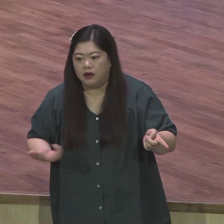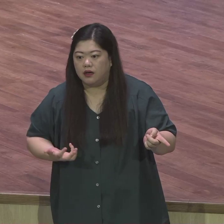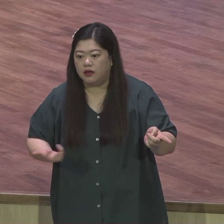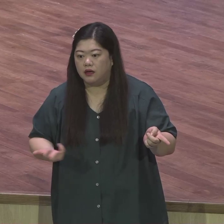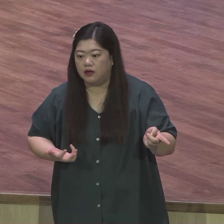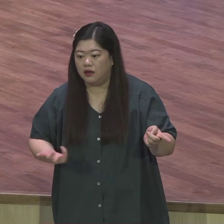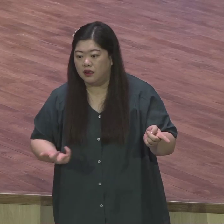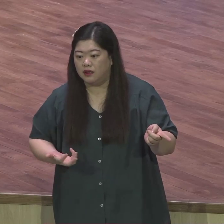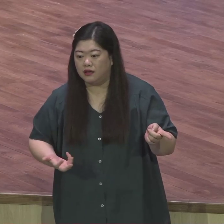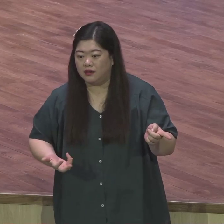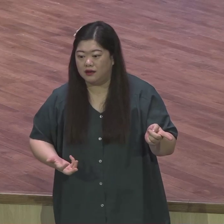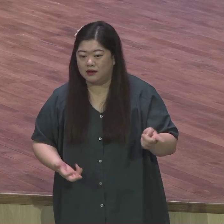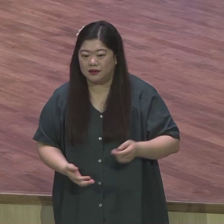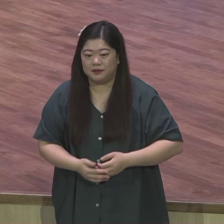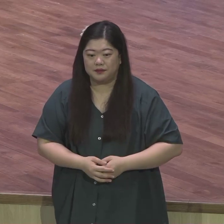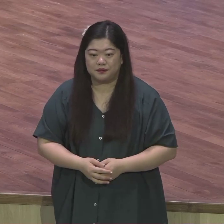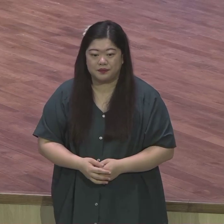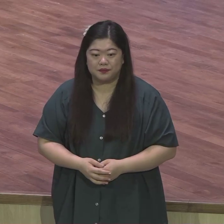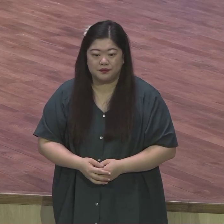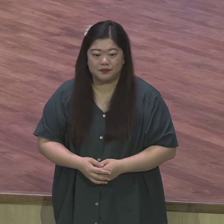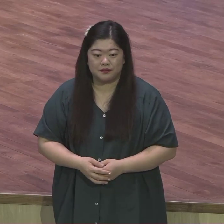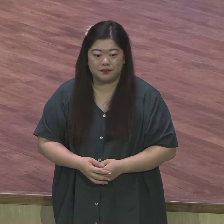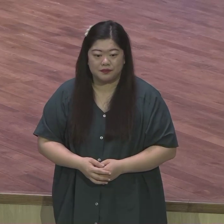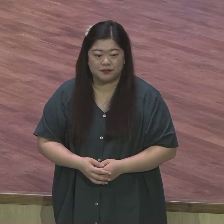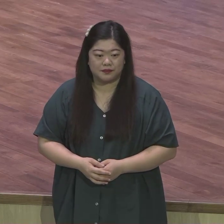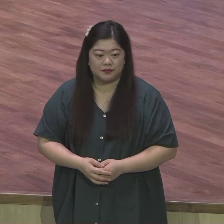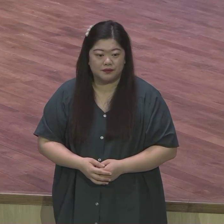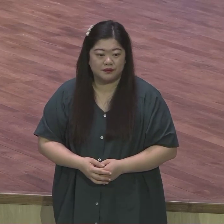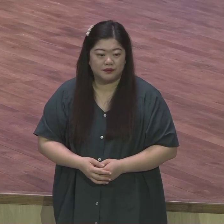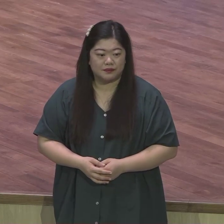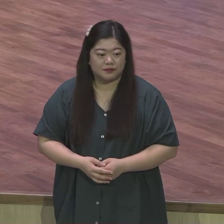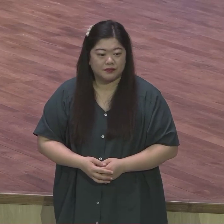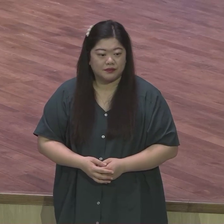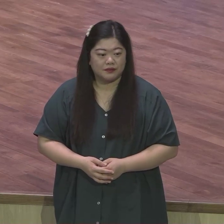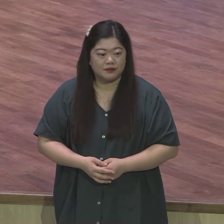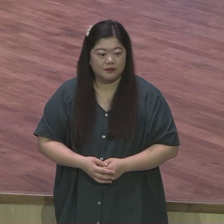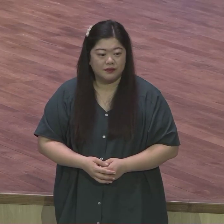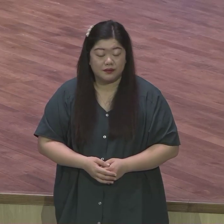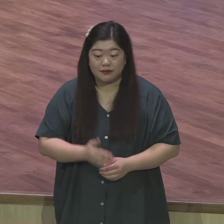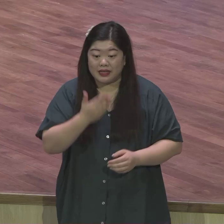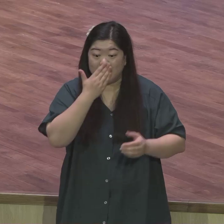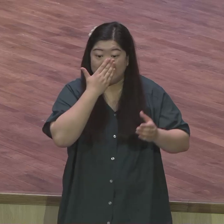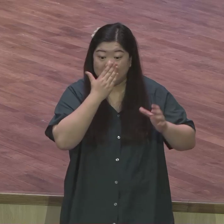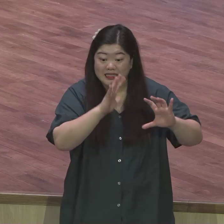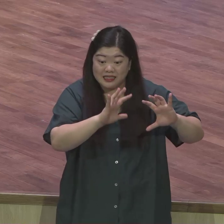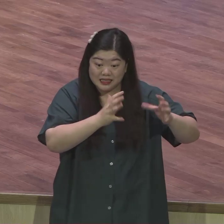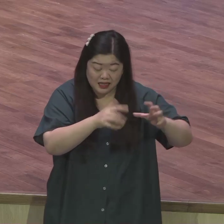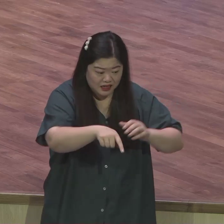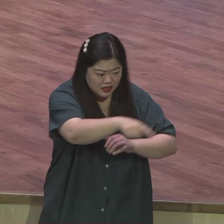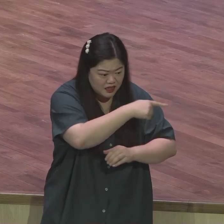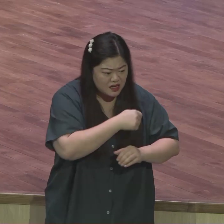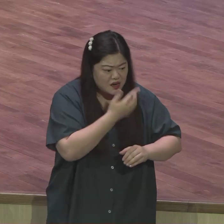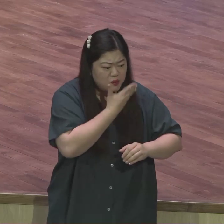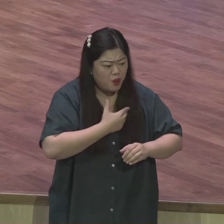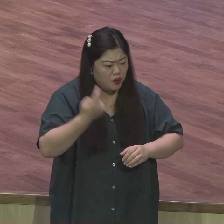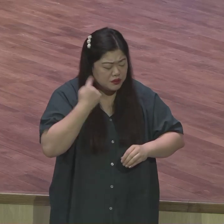육신적으로 이스라엘 놓친 이스라엘 이 축복 우리는 영적